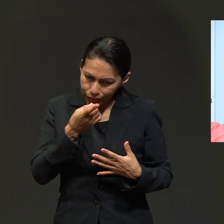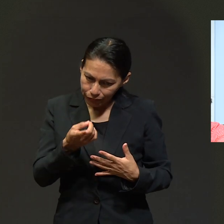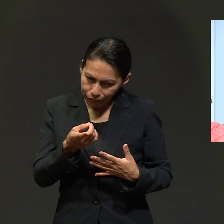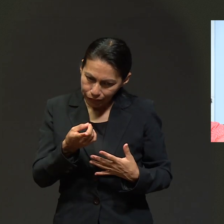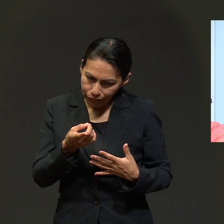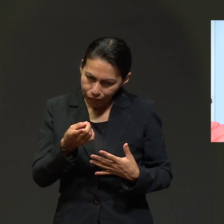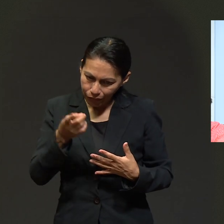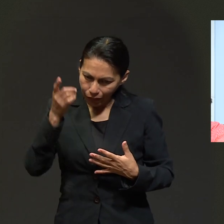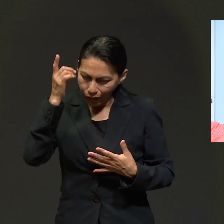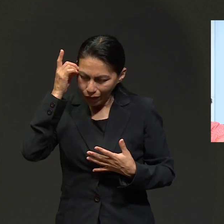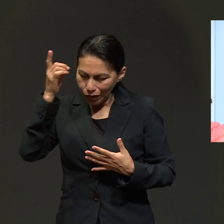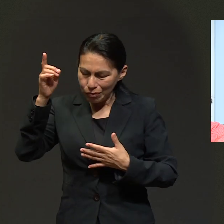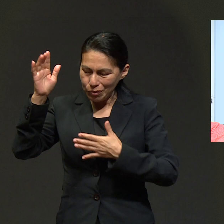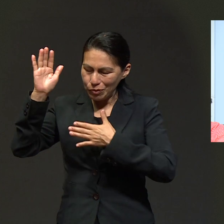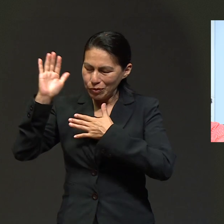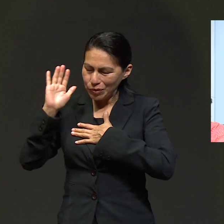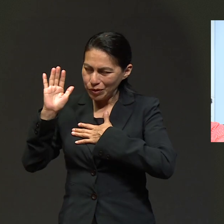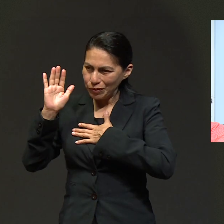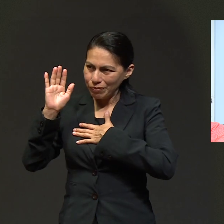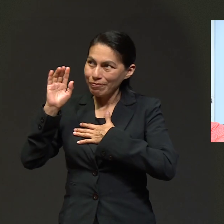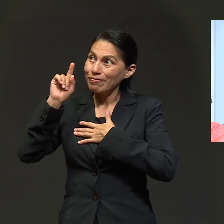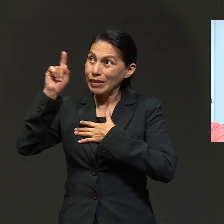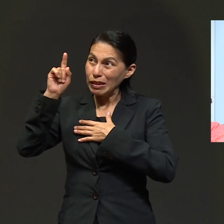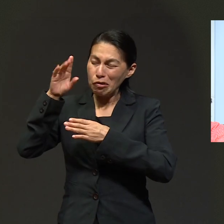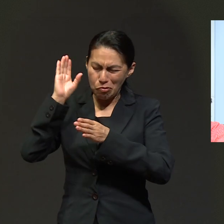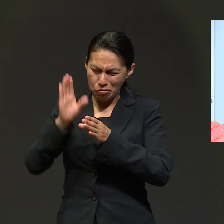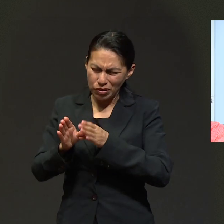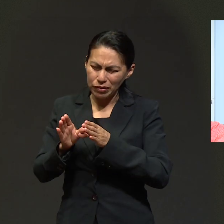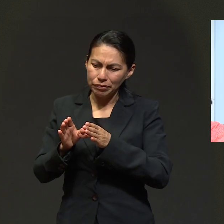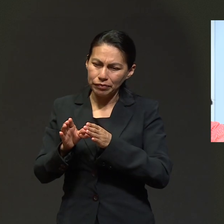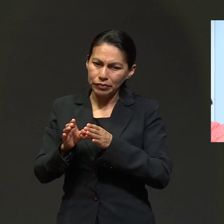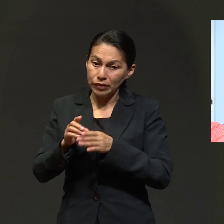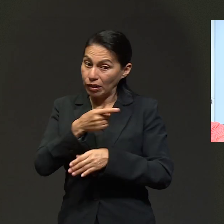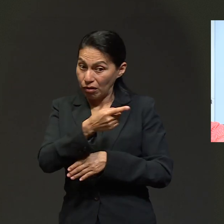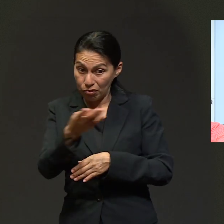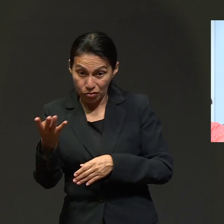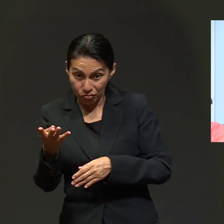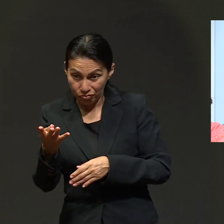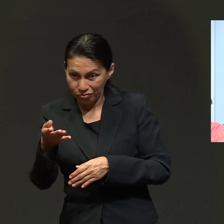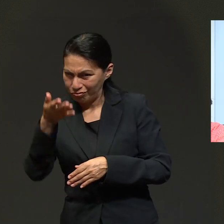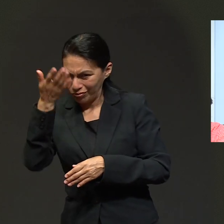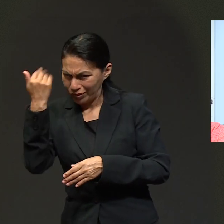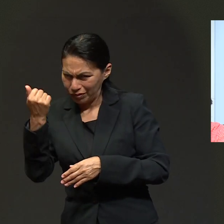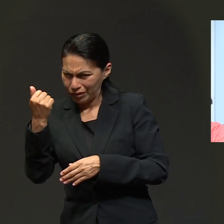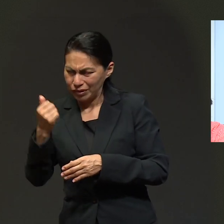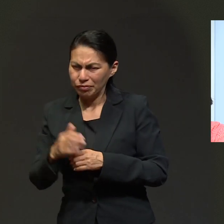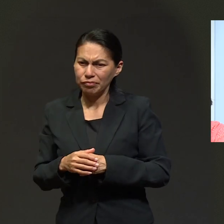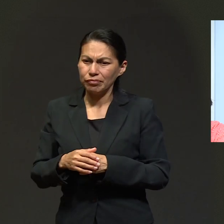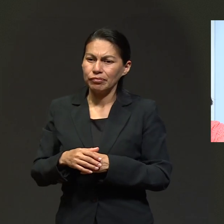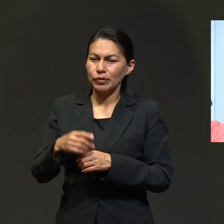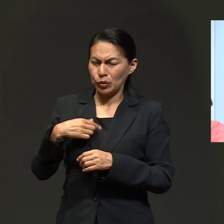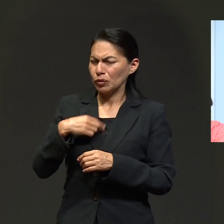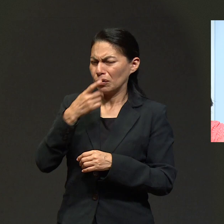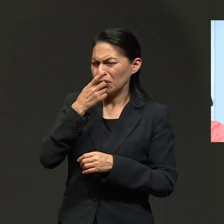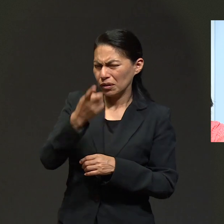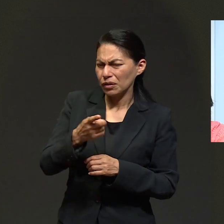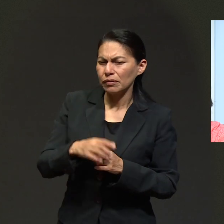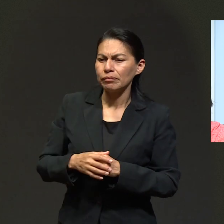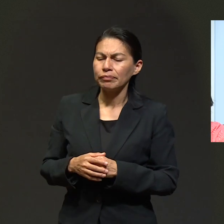enfermeros, Dios me ha prometido algo y lo va a cumplir. Y ellos no tenían realmente esa idea de lo que me había